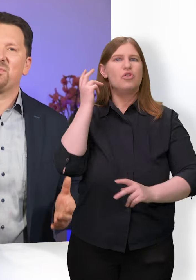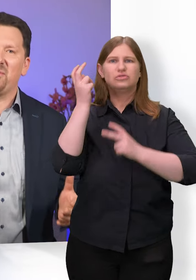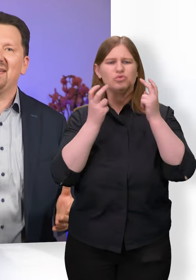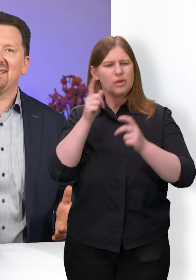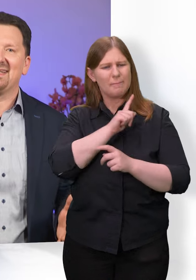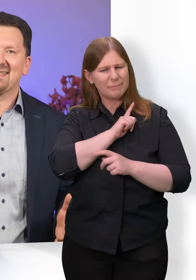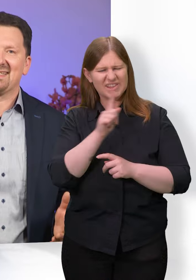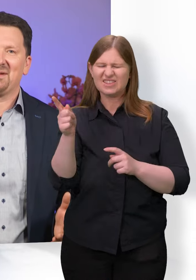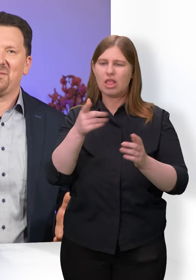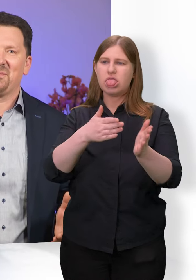beim Hirten ist.